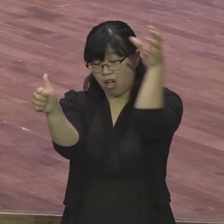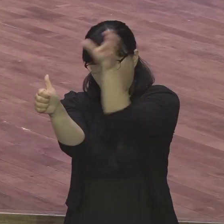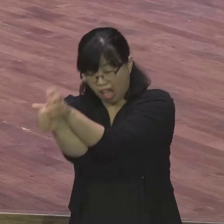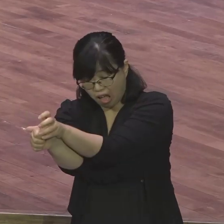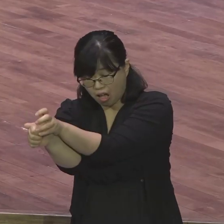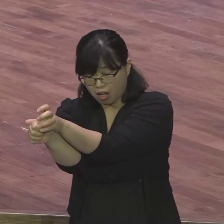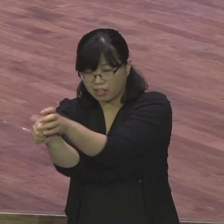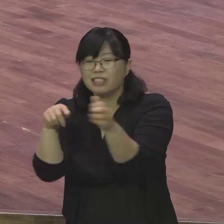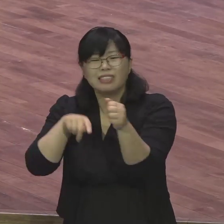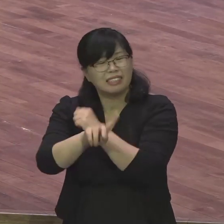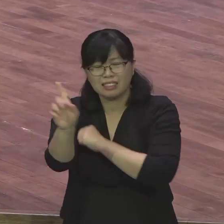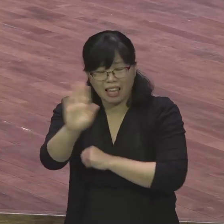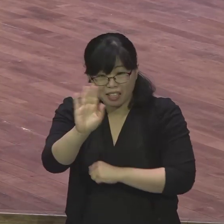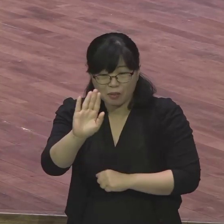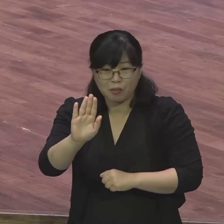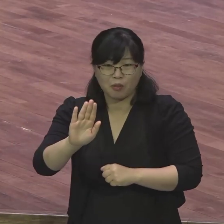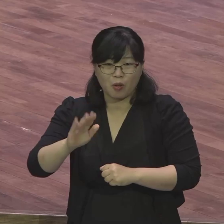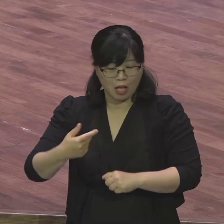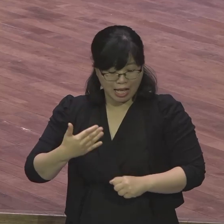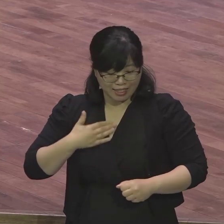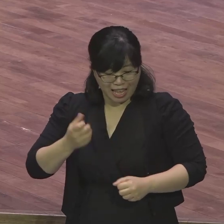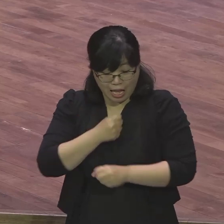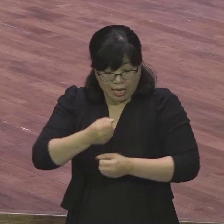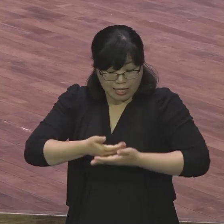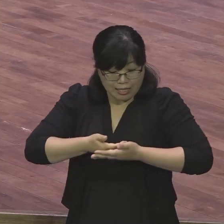거들여준다는 거예요 그게 성령하는 일이에요